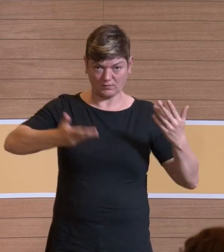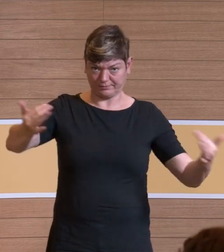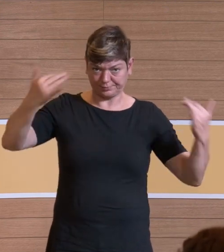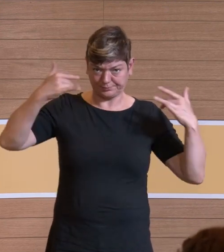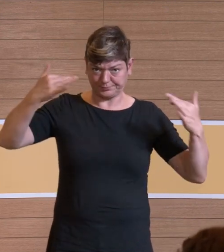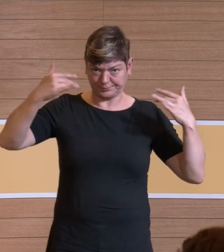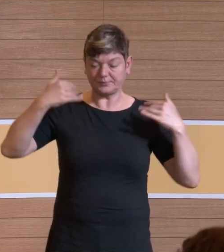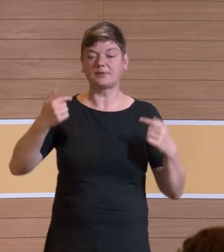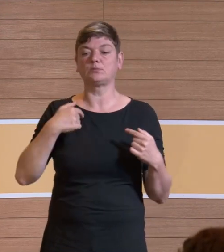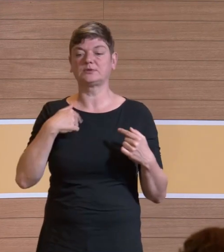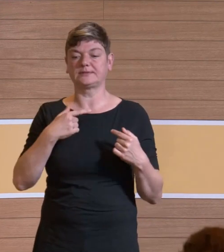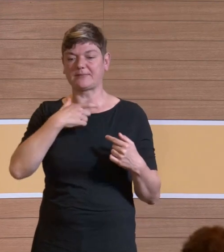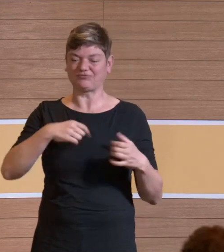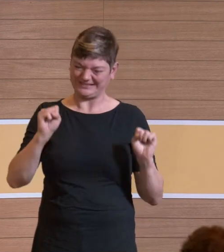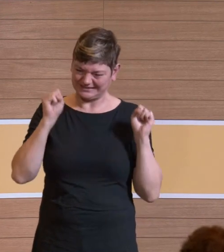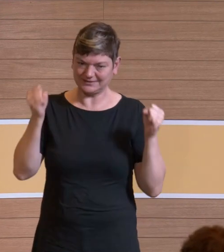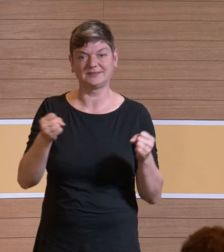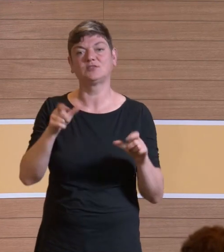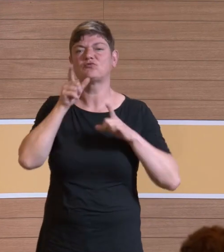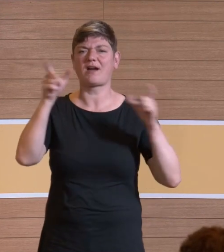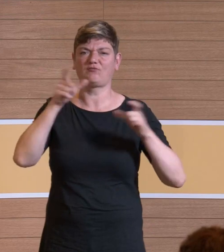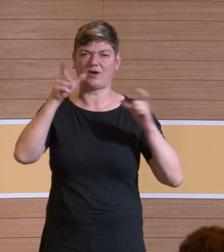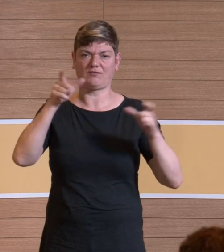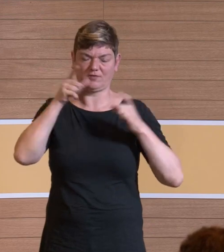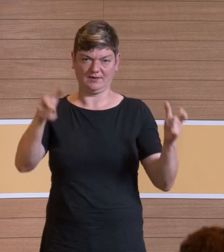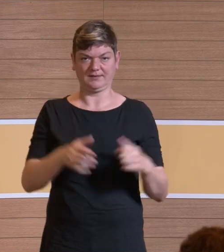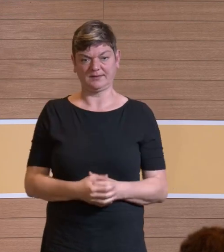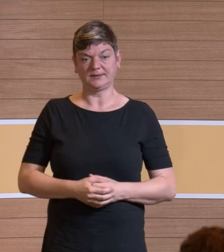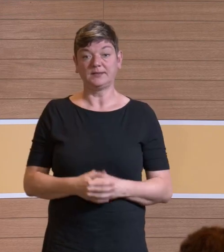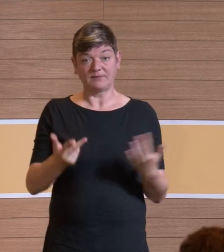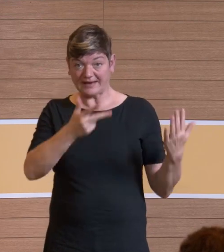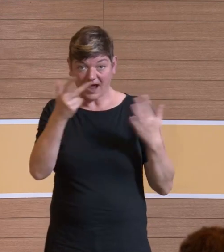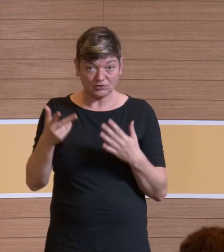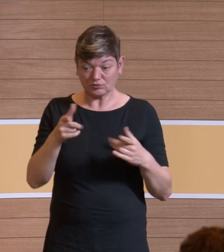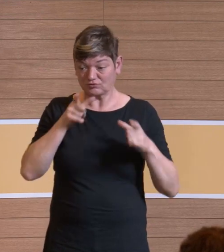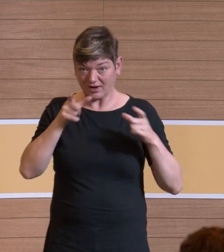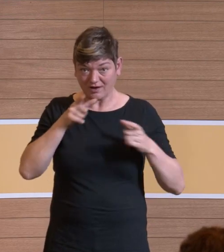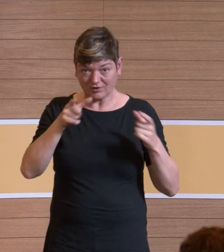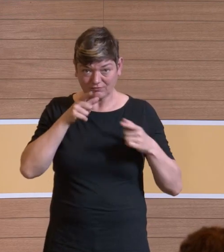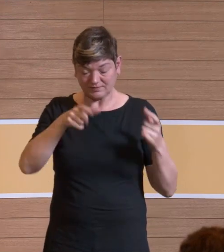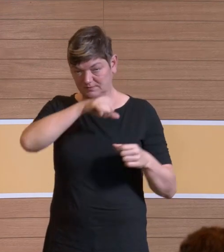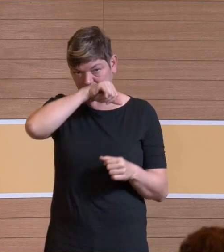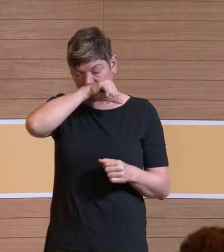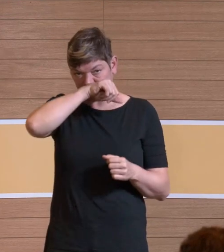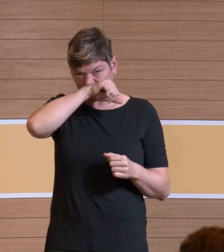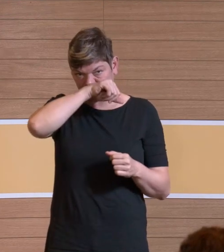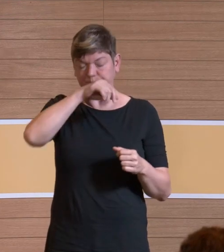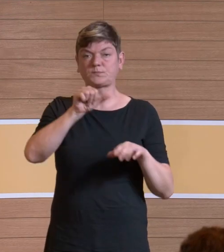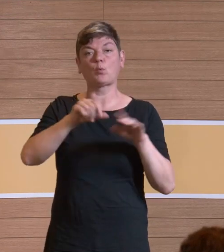machen, um mich zu verständigen. Ich muss rumschreien. Und wenn Sie acht Stunden am Tag laut oder schreiend sich